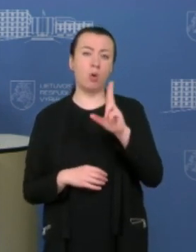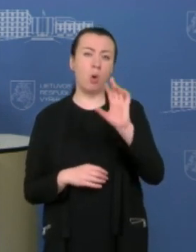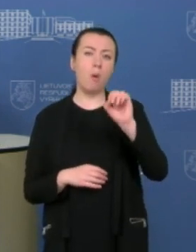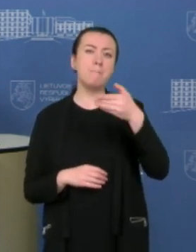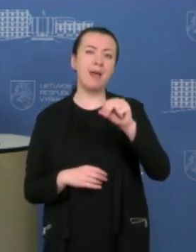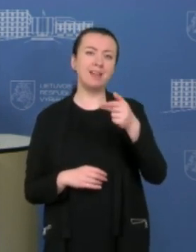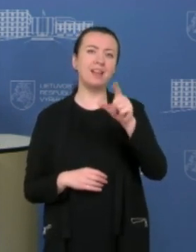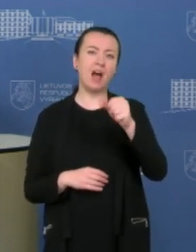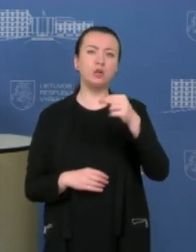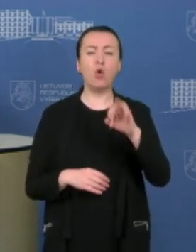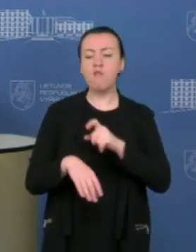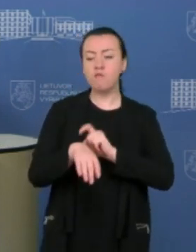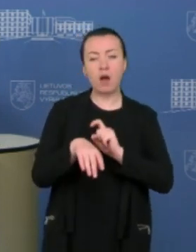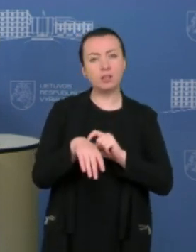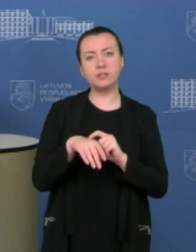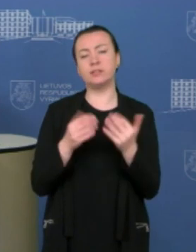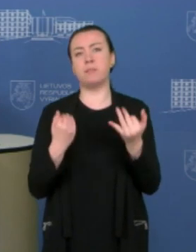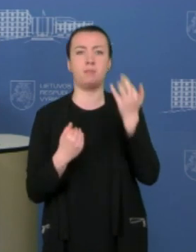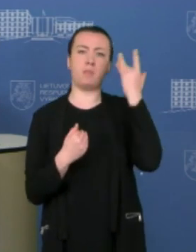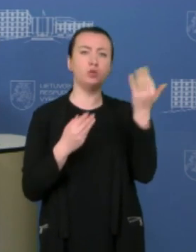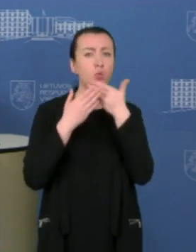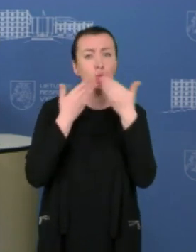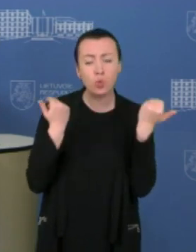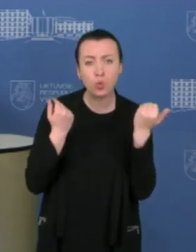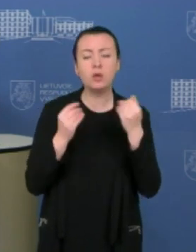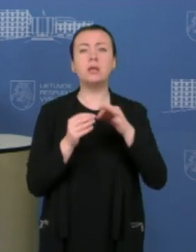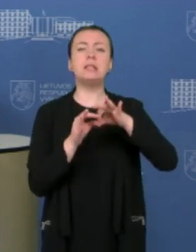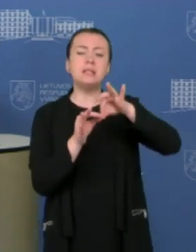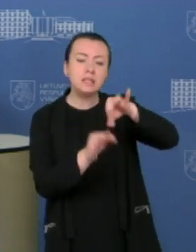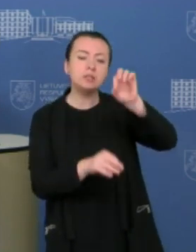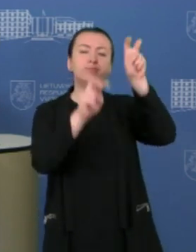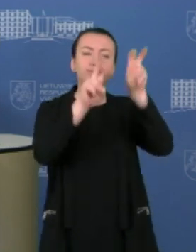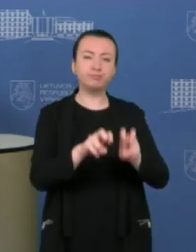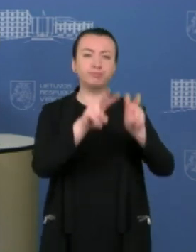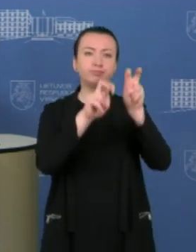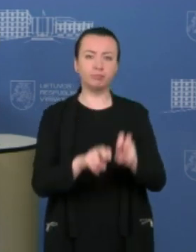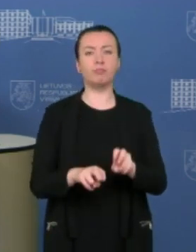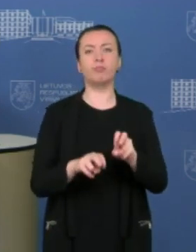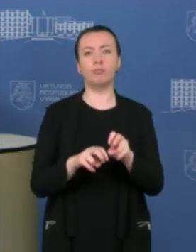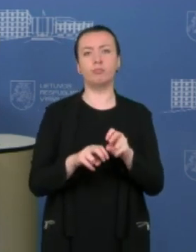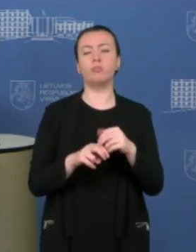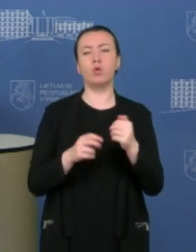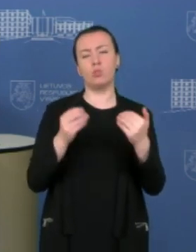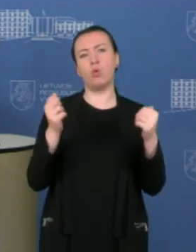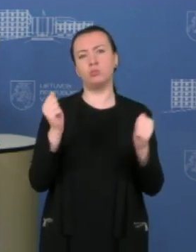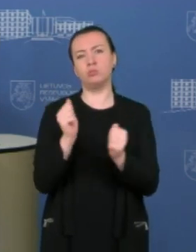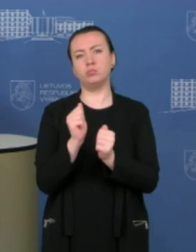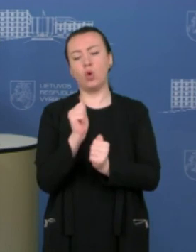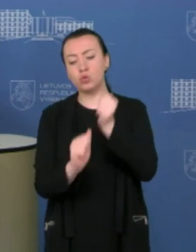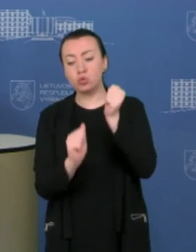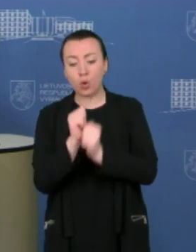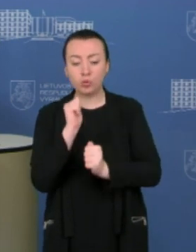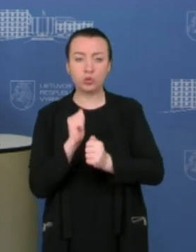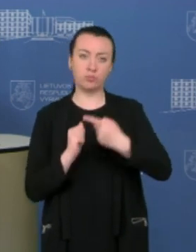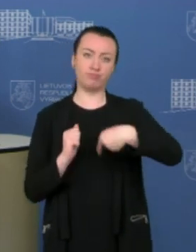jau detaliaus priesime, analizuosime, vertinsime tos pokyčius, būtent pradedant nuo sausio pirmos,